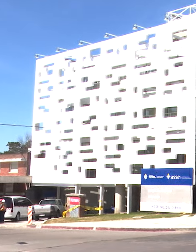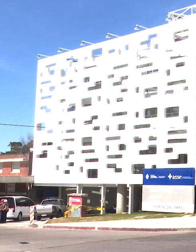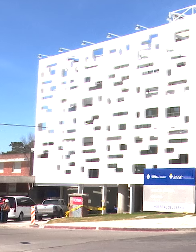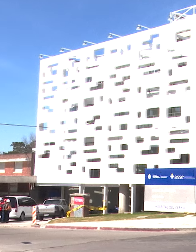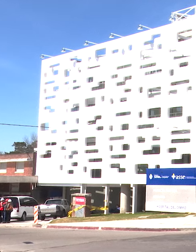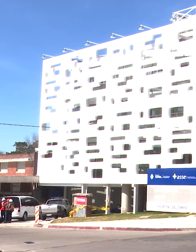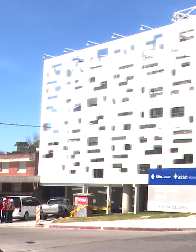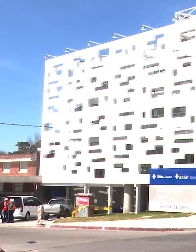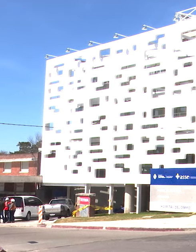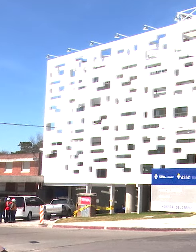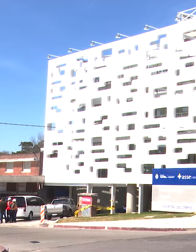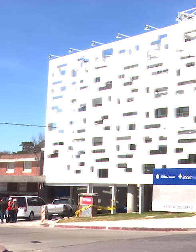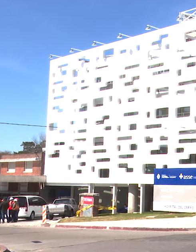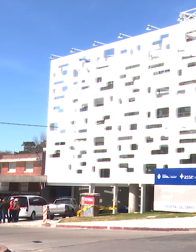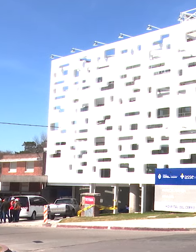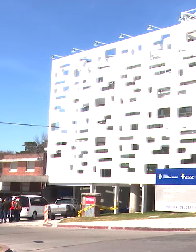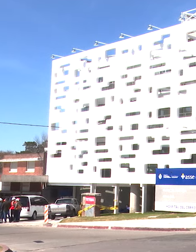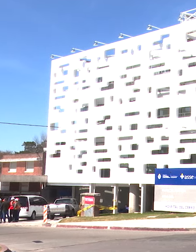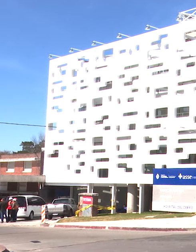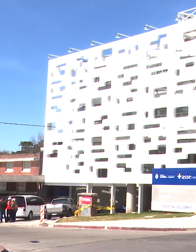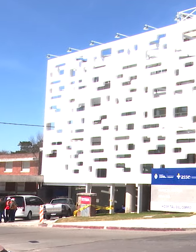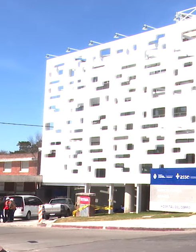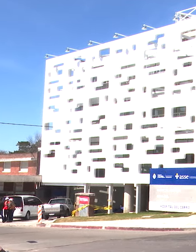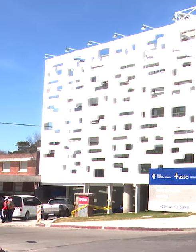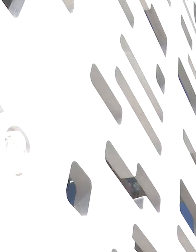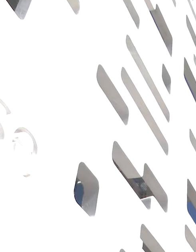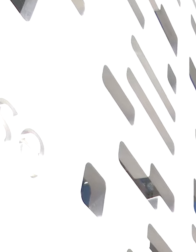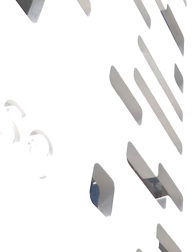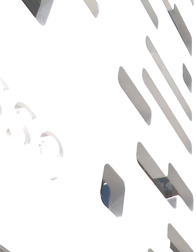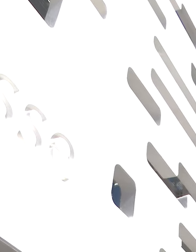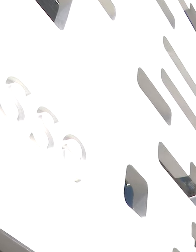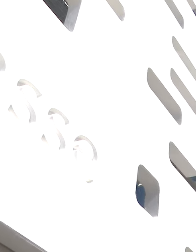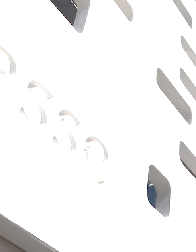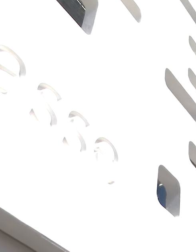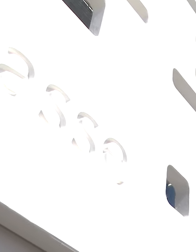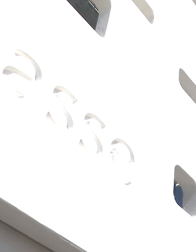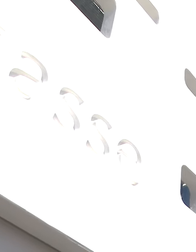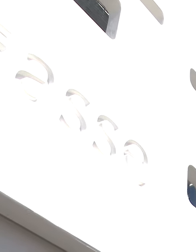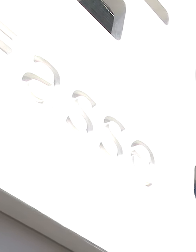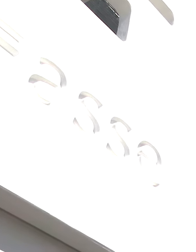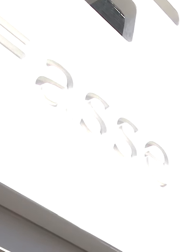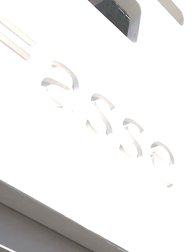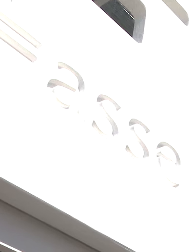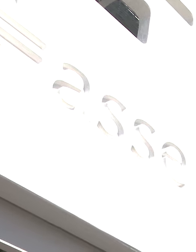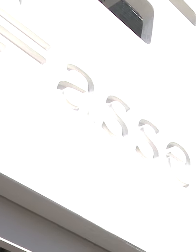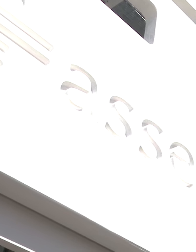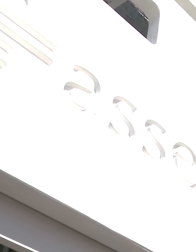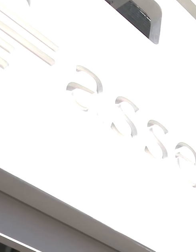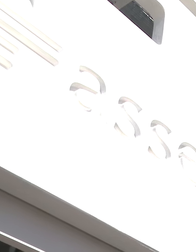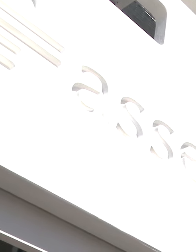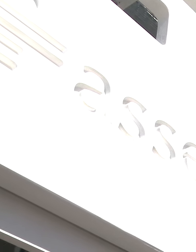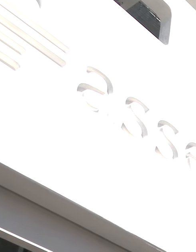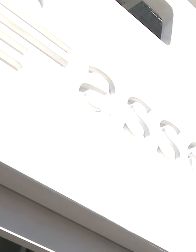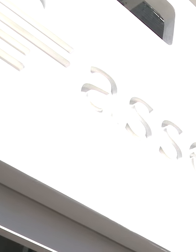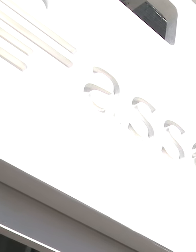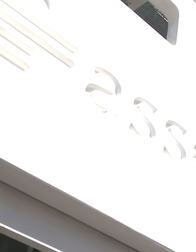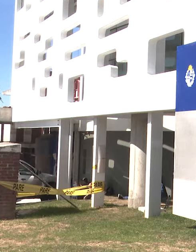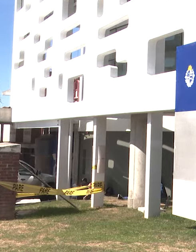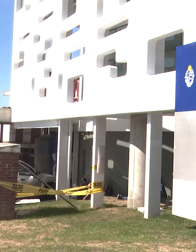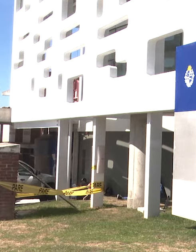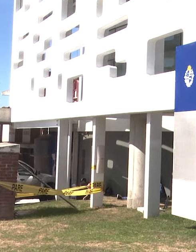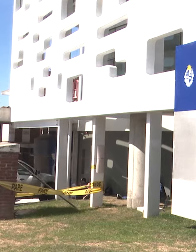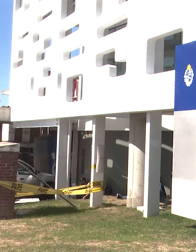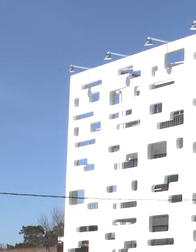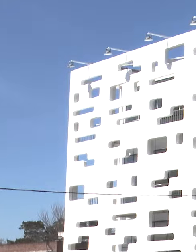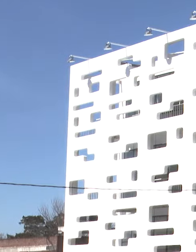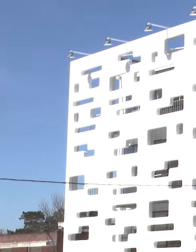Organización, la Dirección de SAME 105, los directores de cirugía de ACE